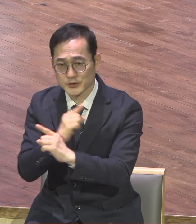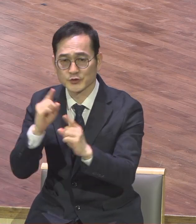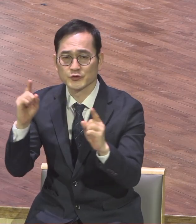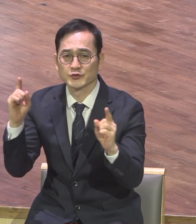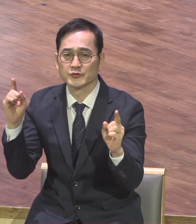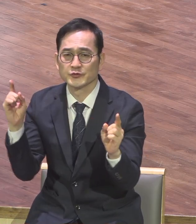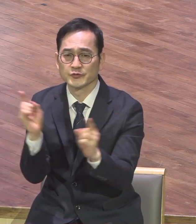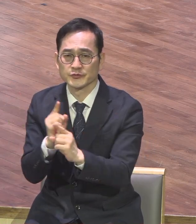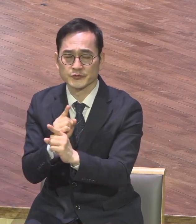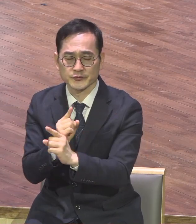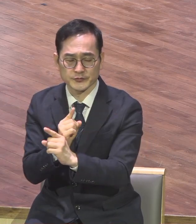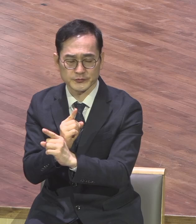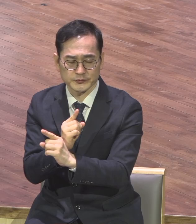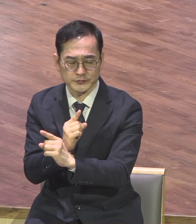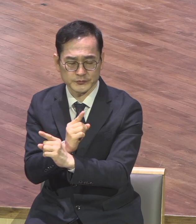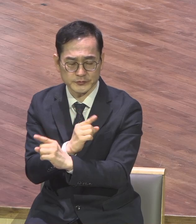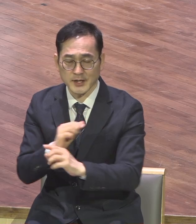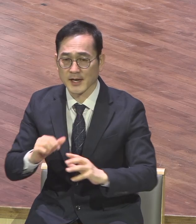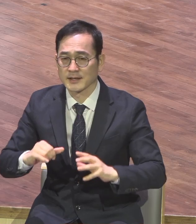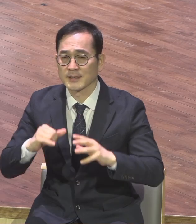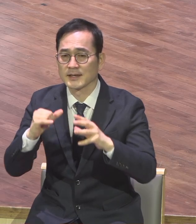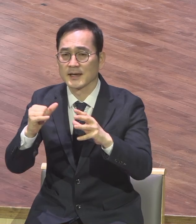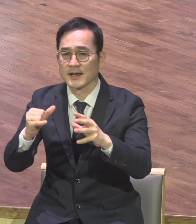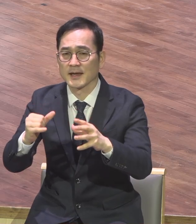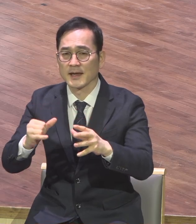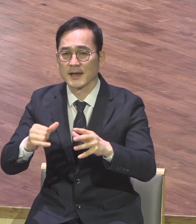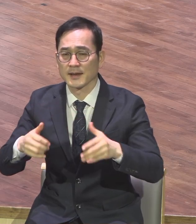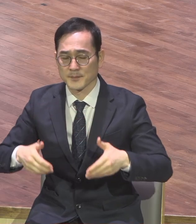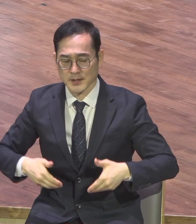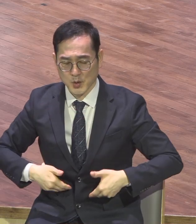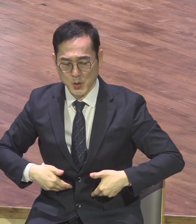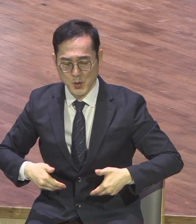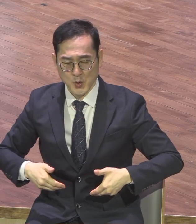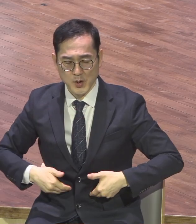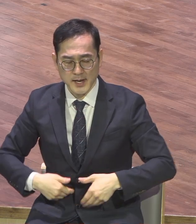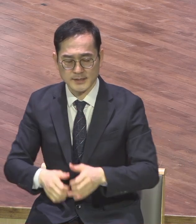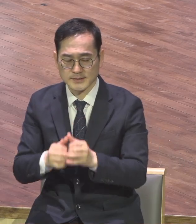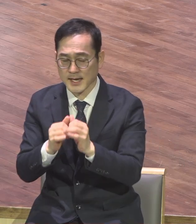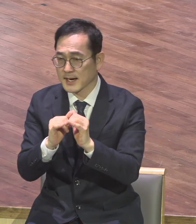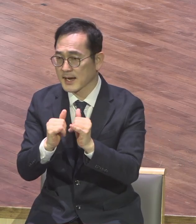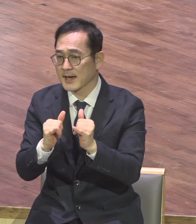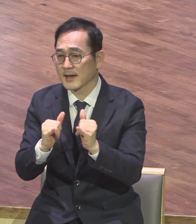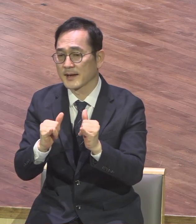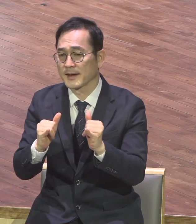세상의 미련사랑